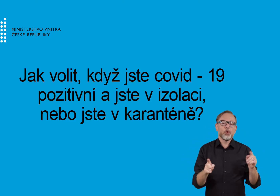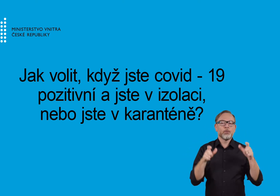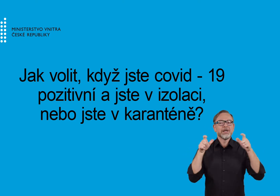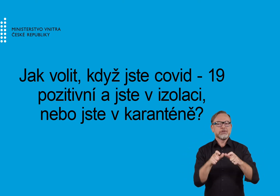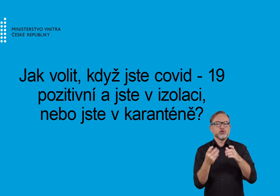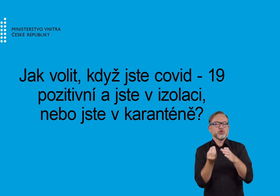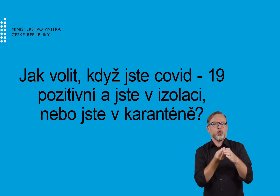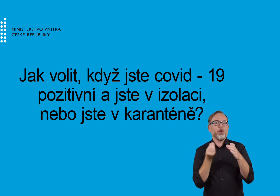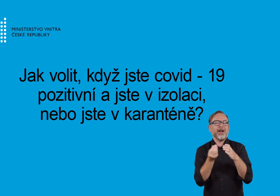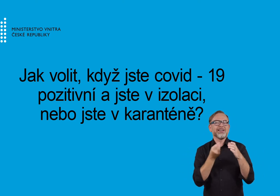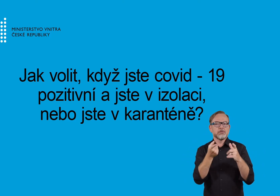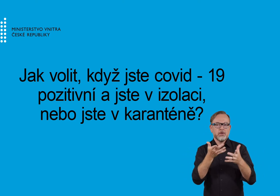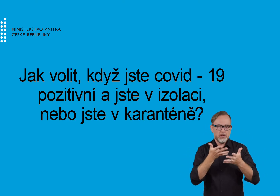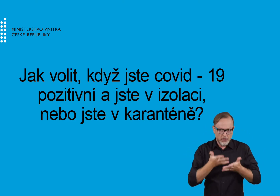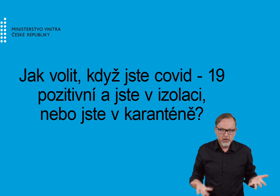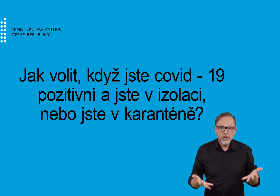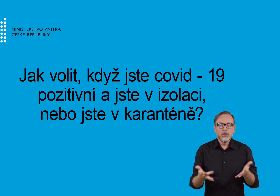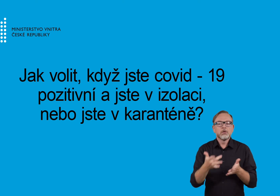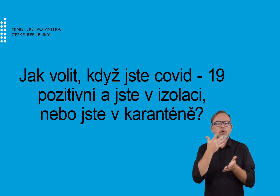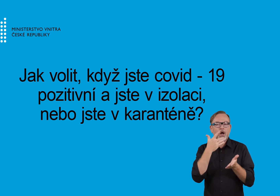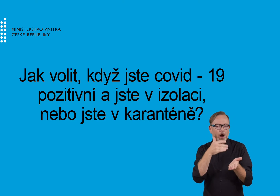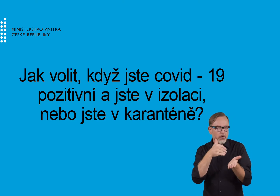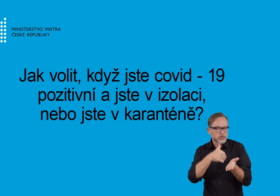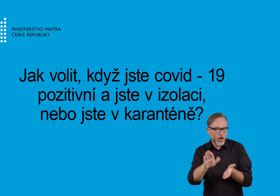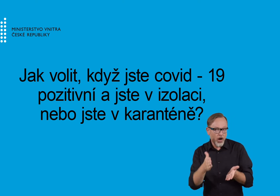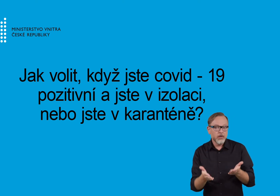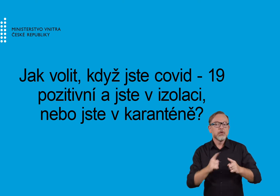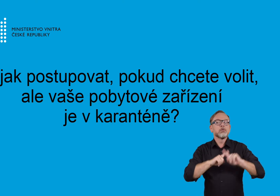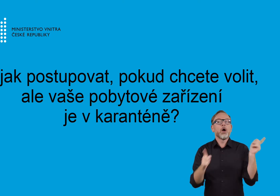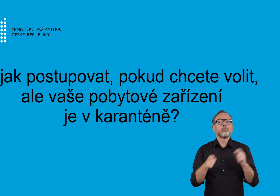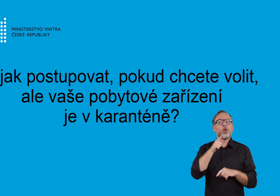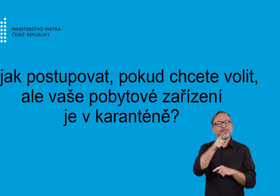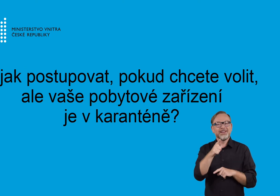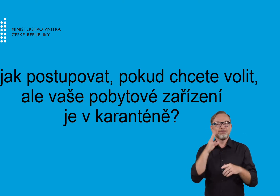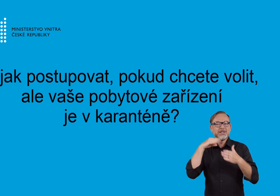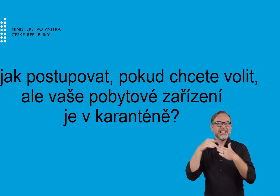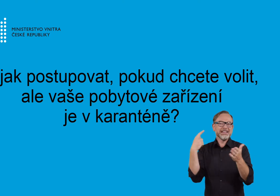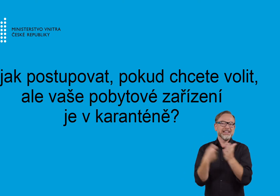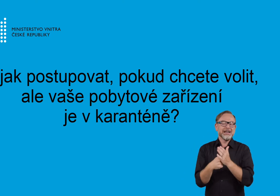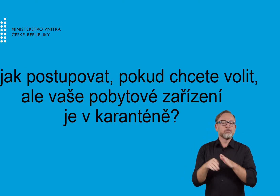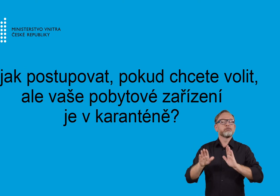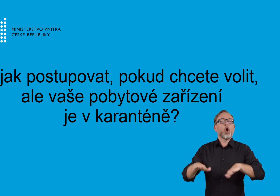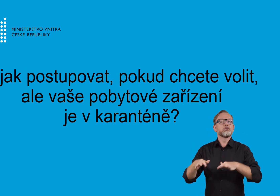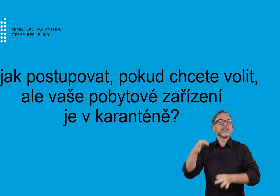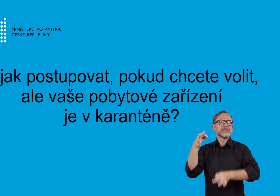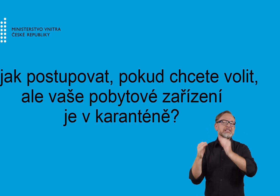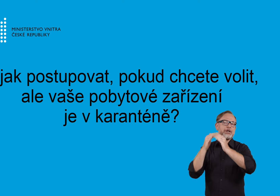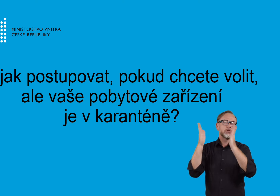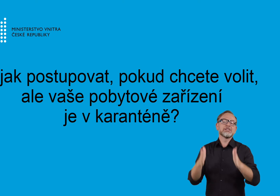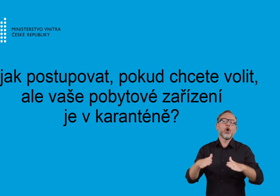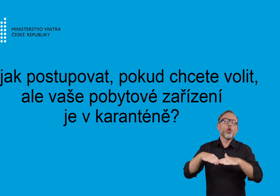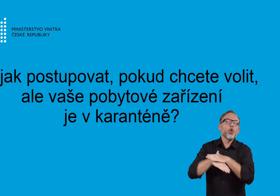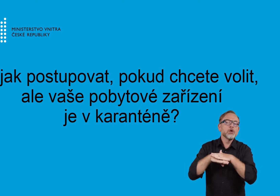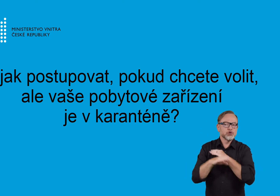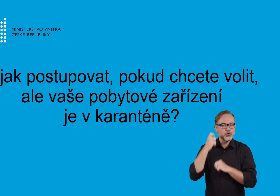nebo pokud jste v karanténě. Dále vám poradíme, jak postupovat, pokud chcete volit, ale vaše pobytové zařízení,